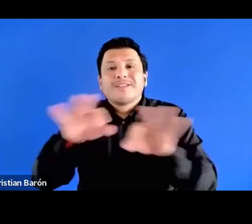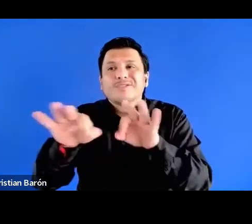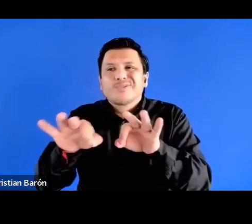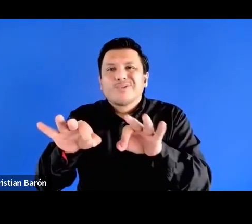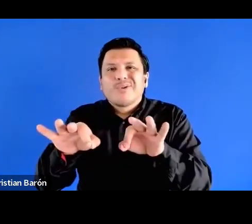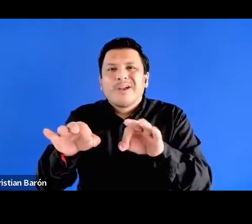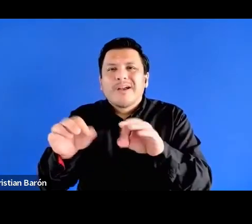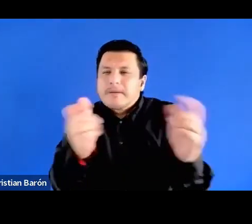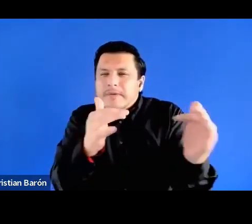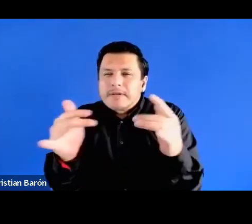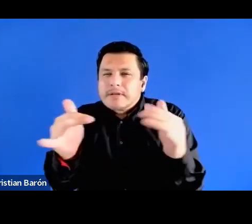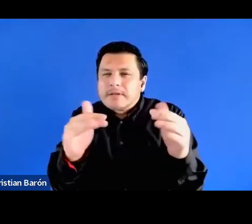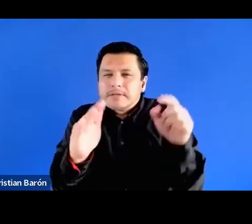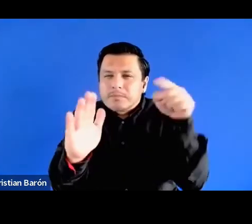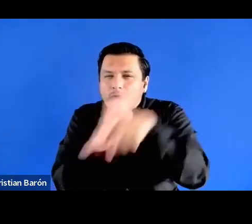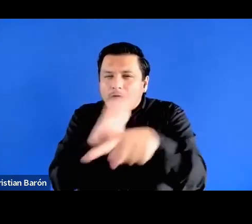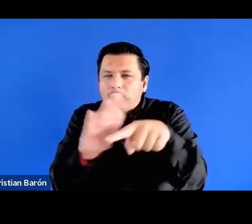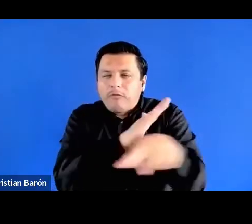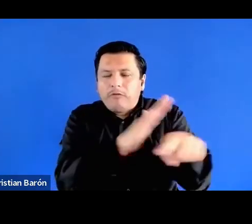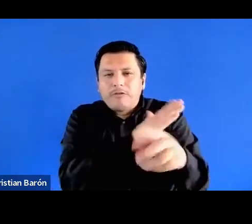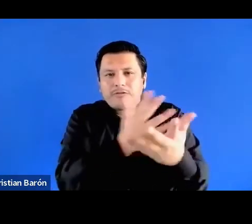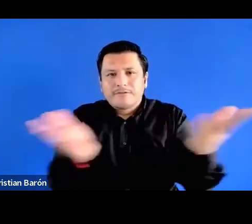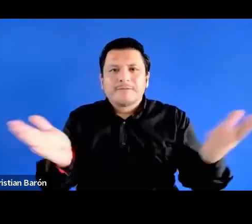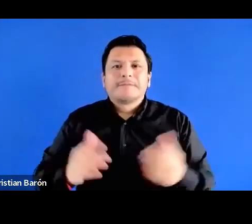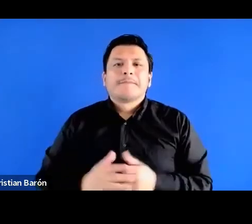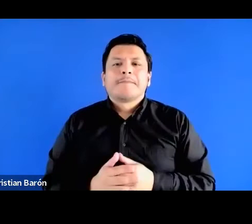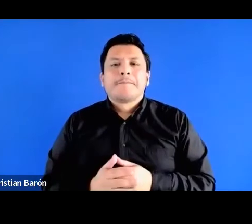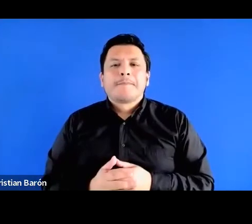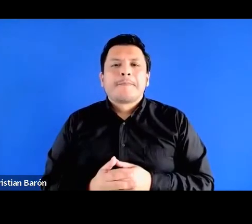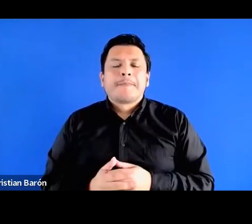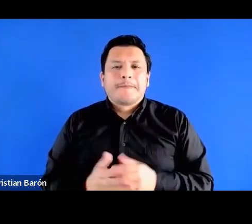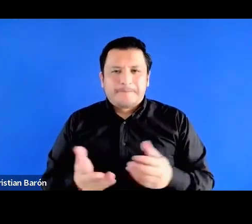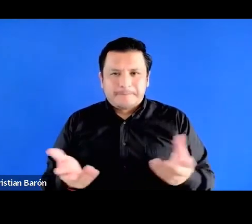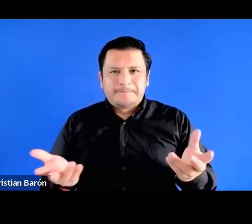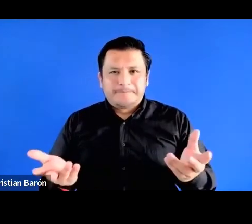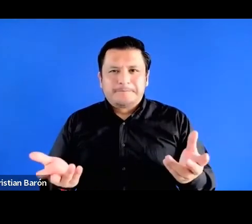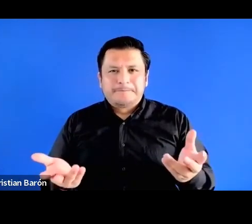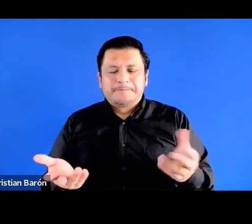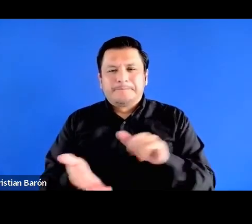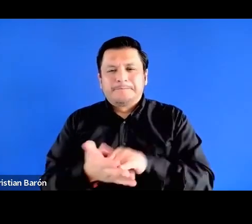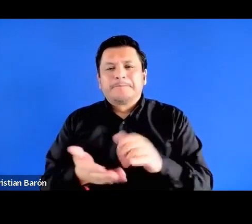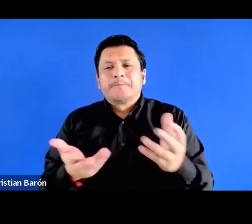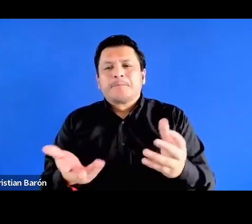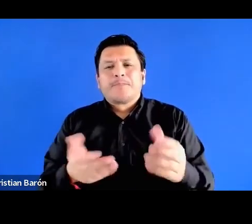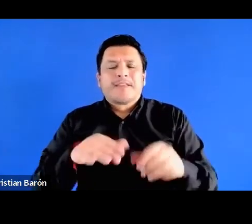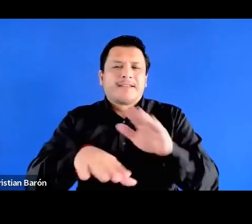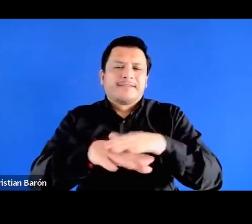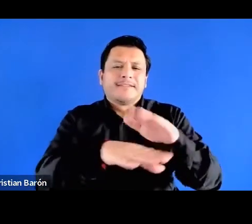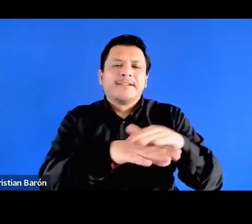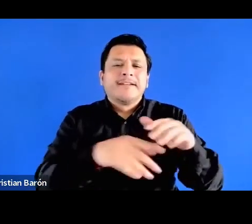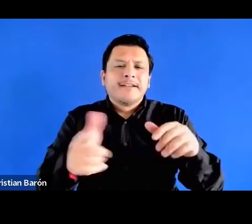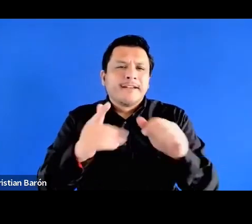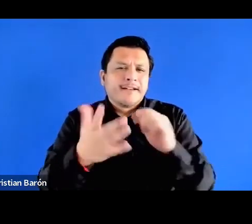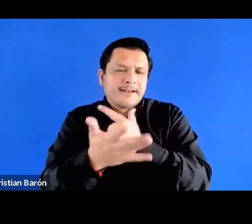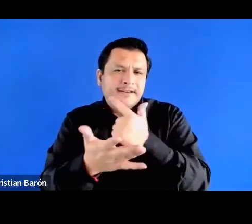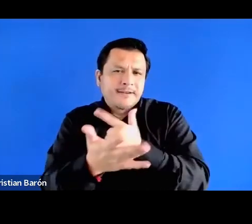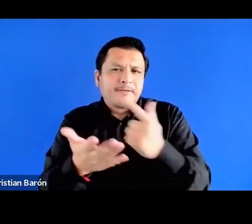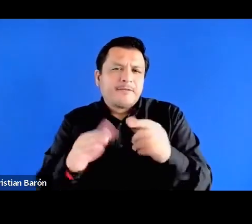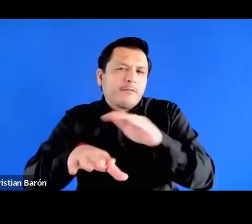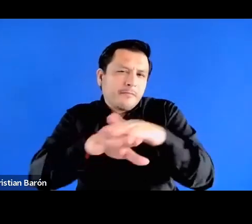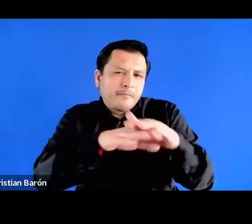y profundizarlas. Entonces, pues, esa es la invitación del libro y por eso